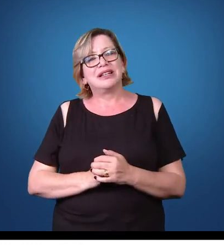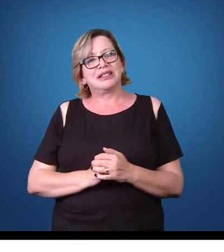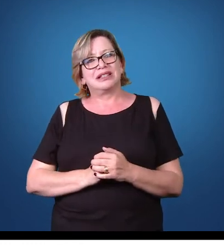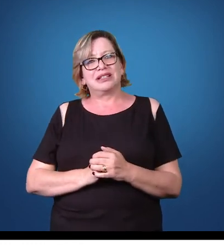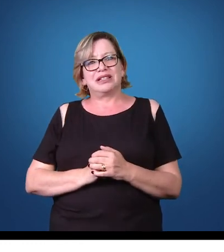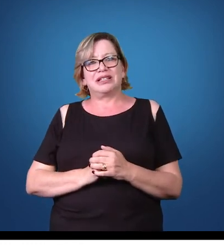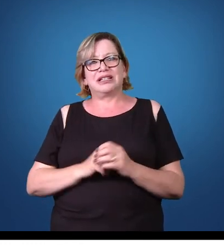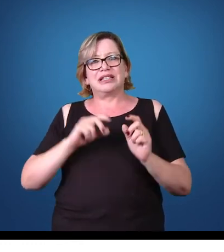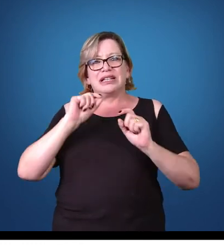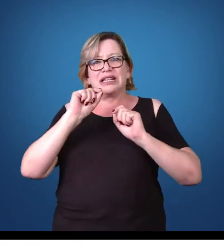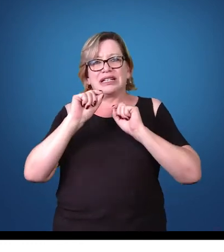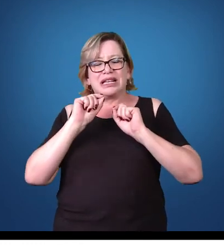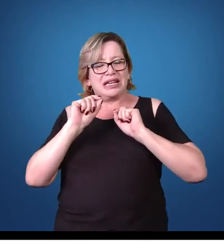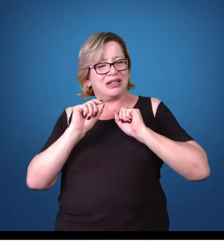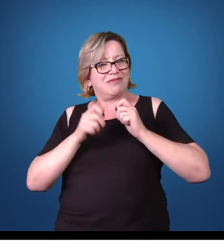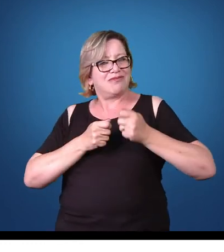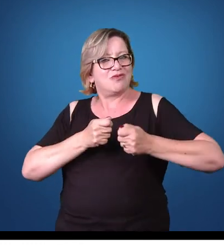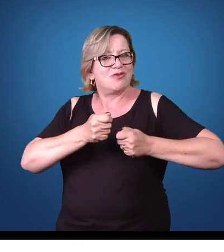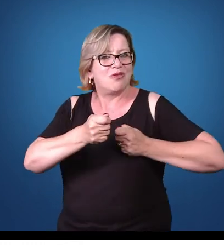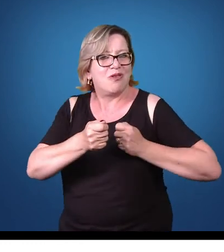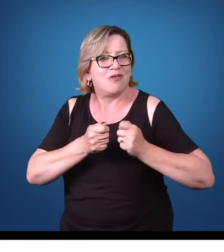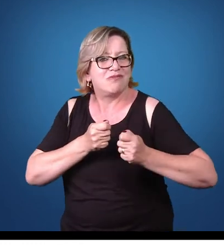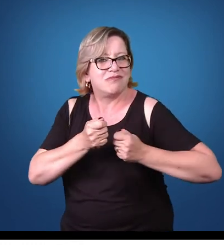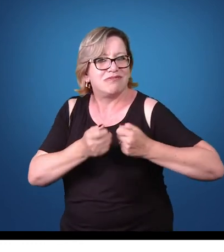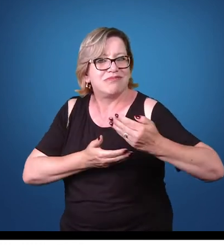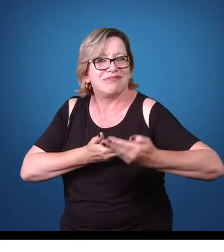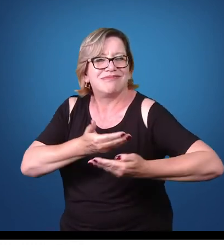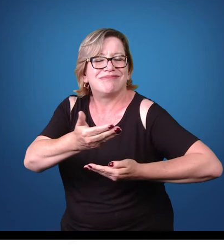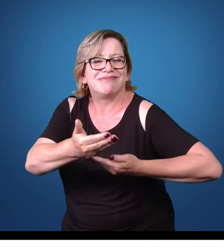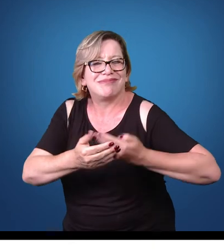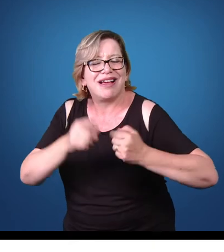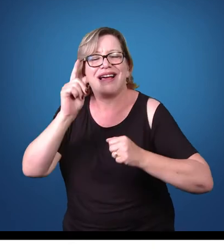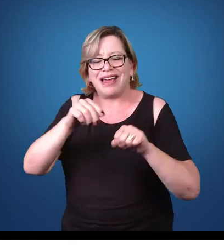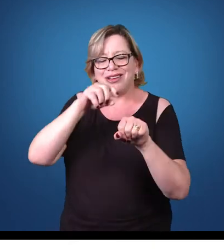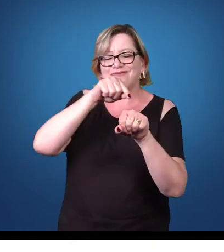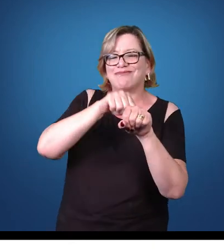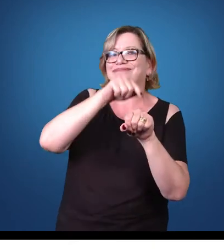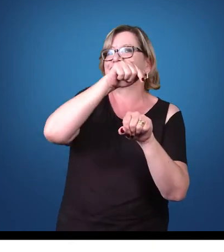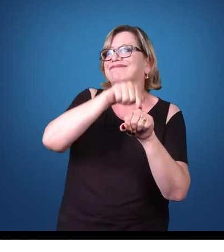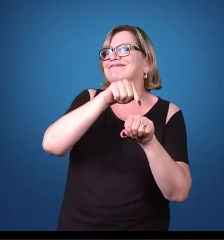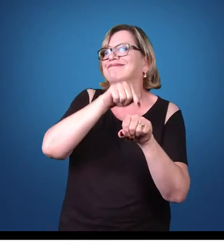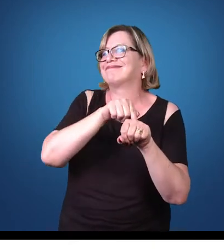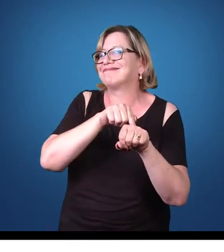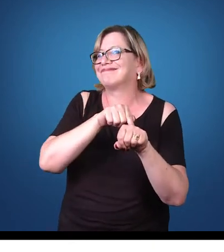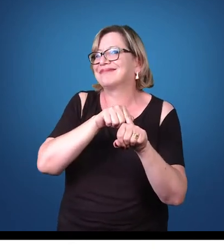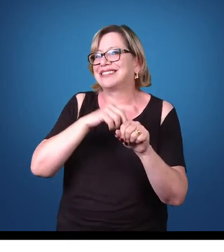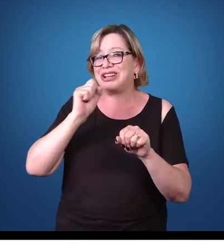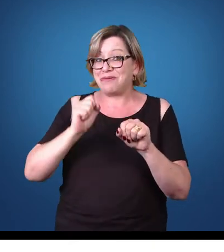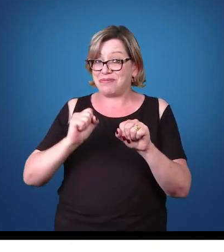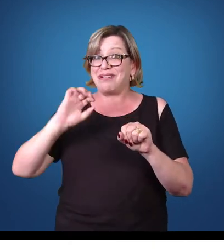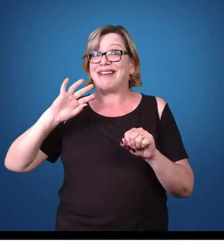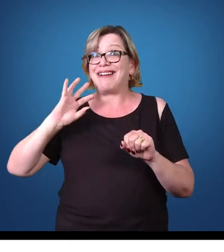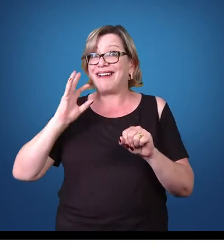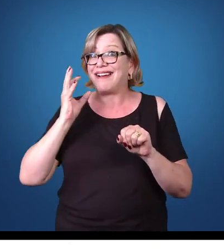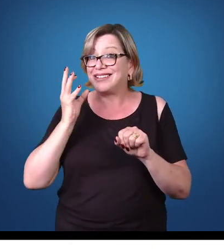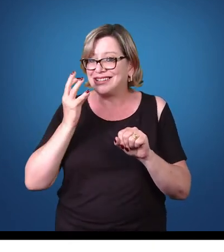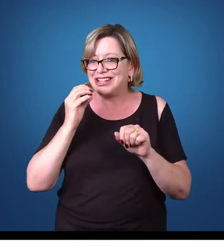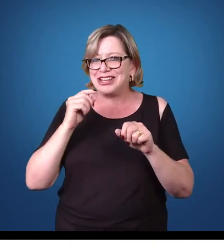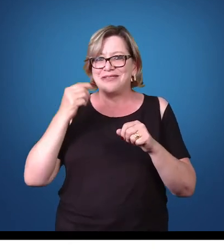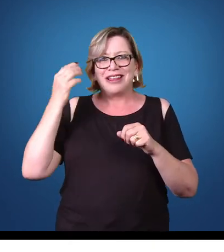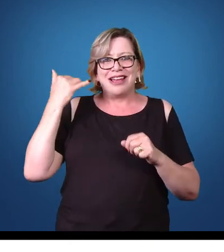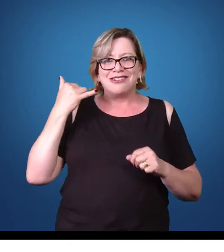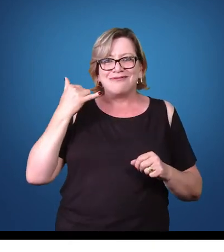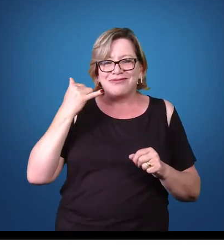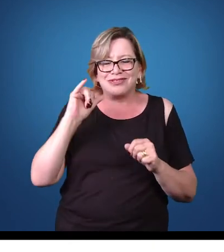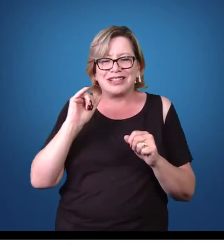quem regula essa associação é o hospedeiro. O hospedeiro pode tomar providências para não ocorrer